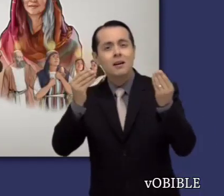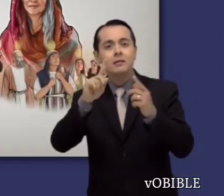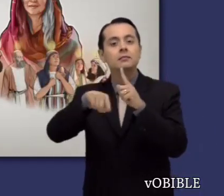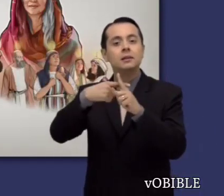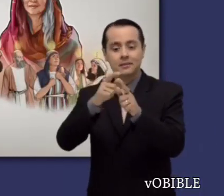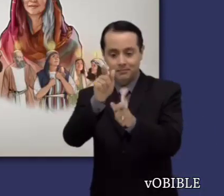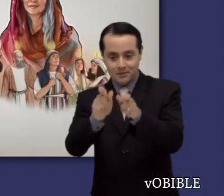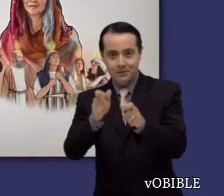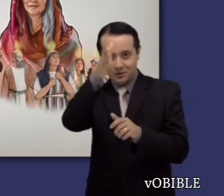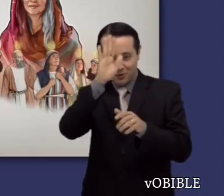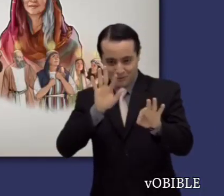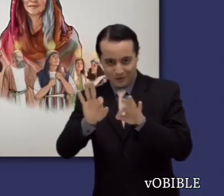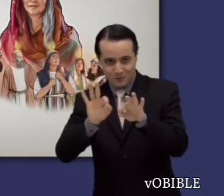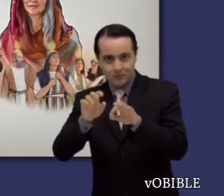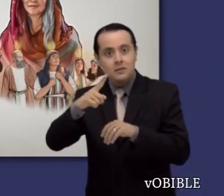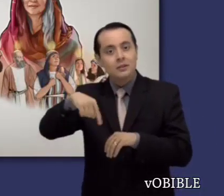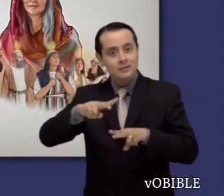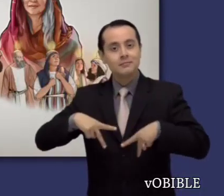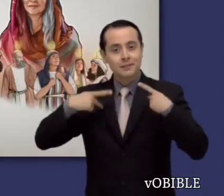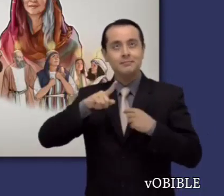de Dios ungidos por Espíritu Santo.